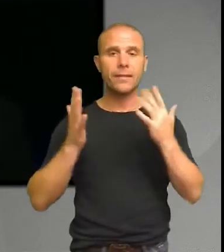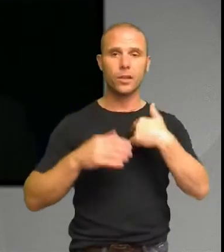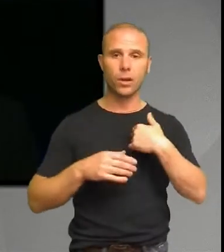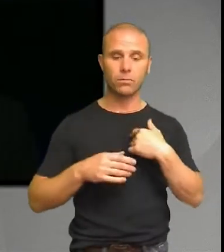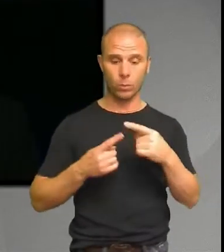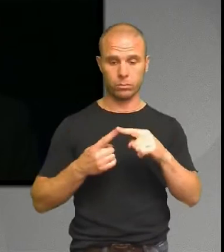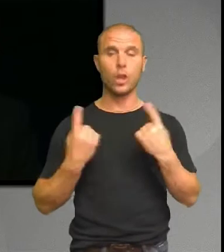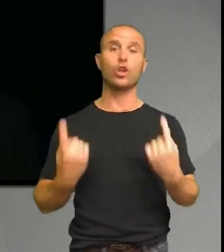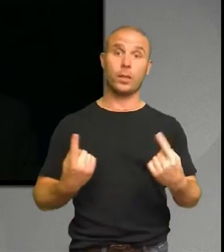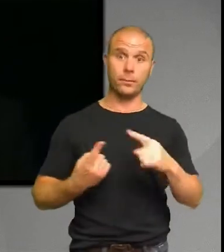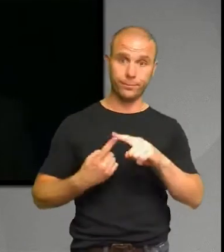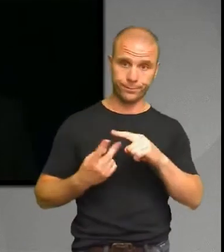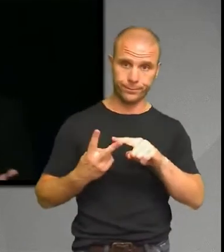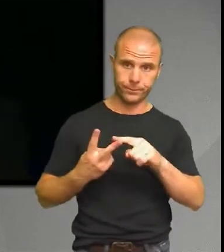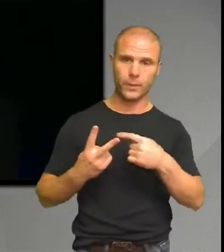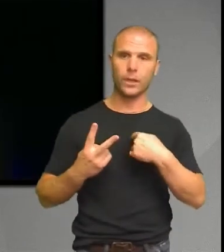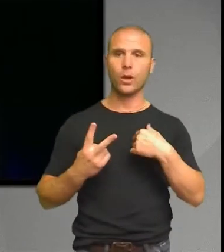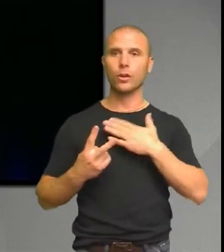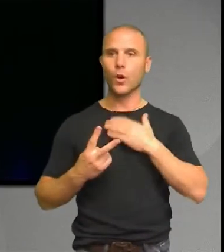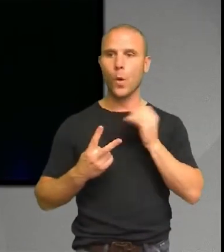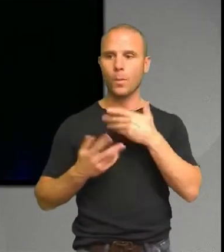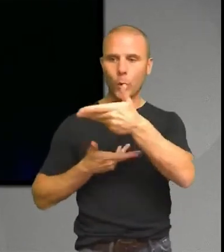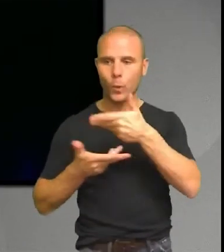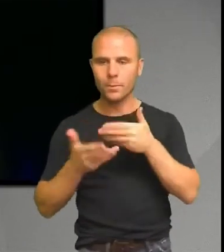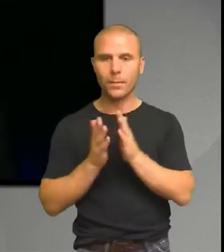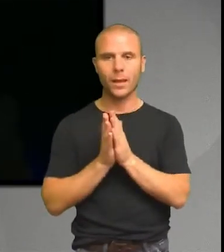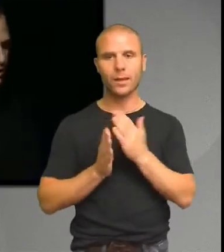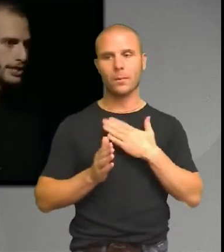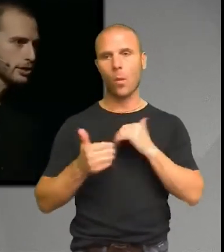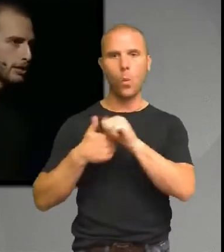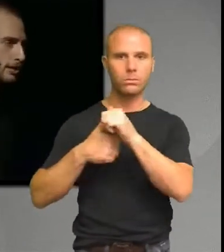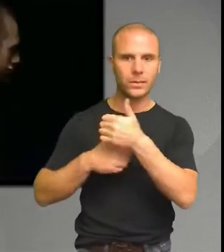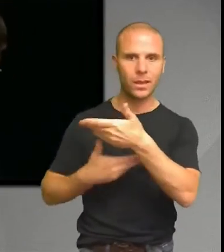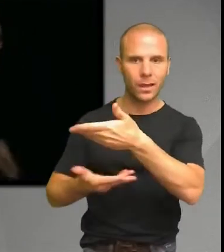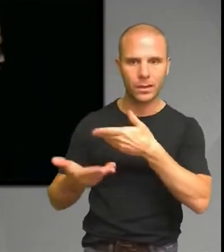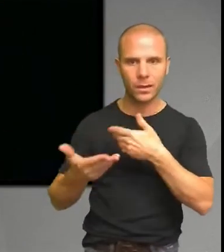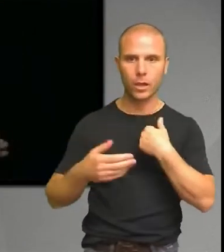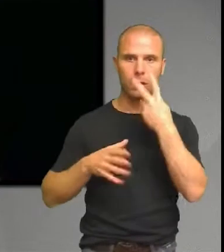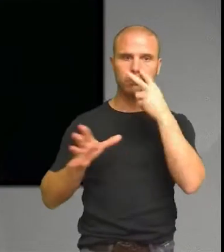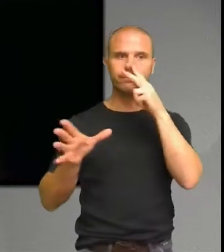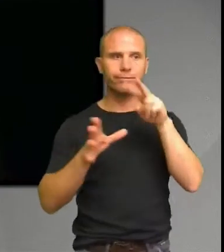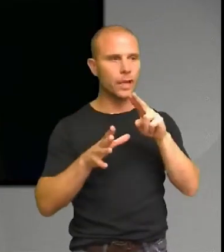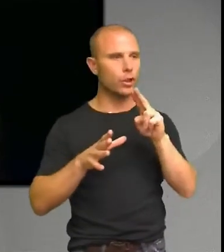Jag gillar att umgås med mina medmänniskor. Jag gillar att se nya platser. Och jag älskar musik.